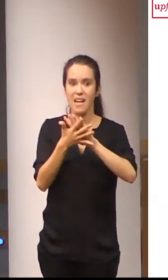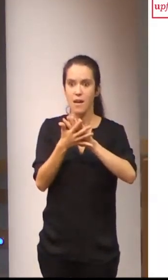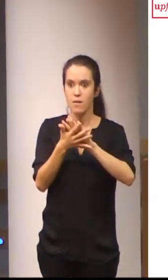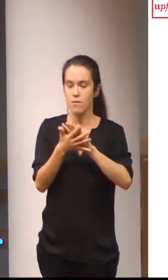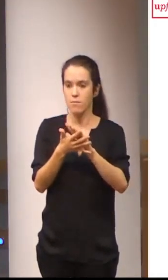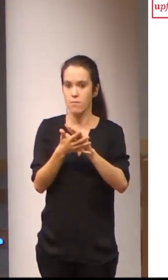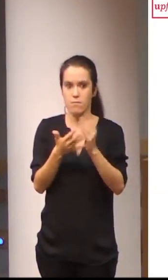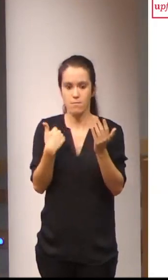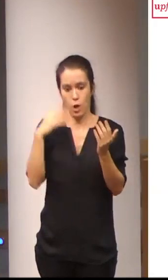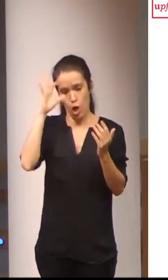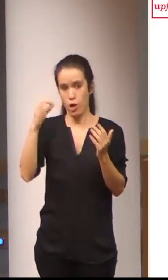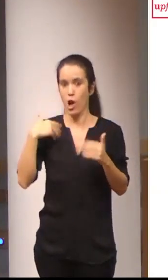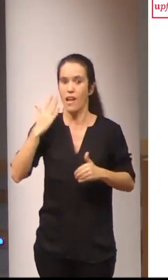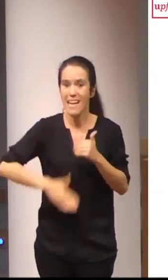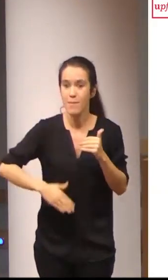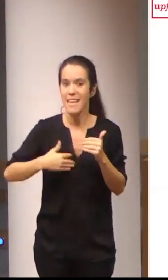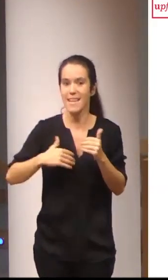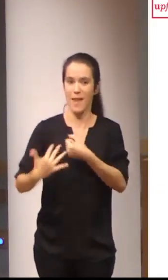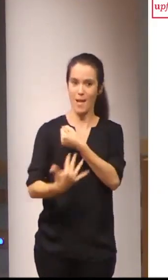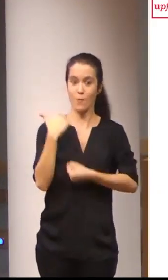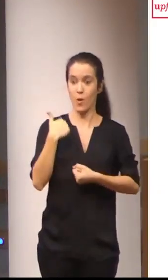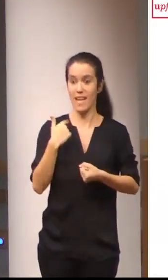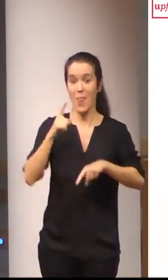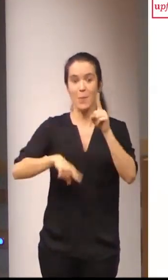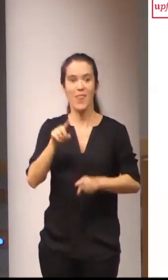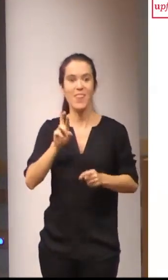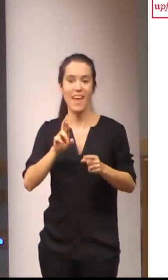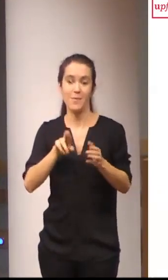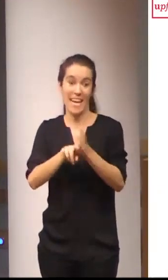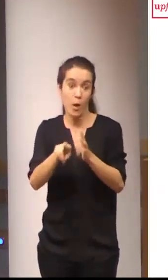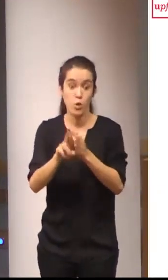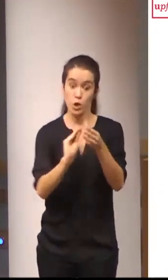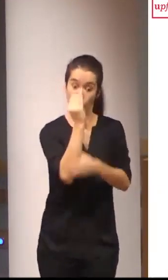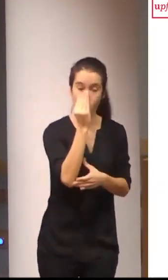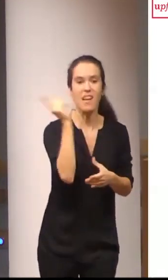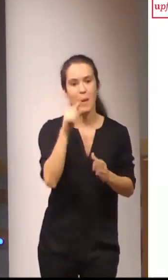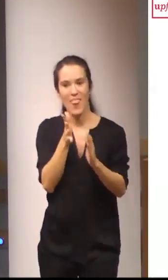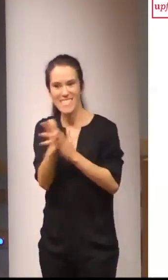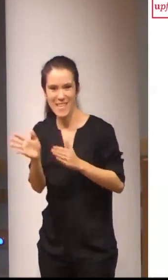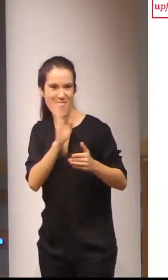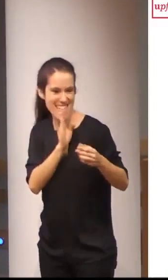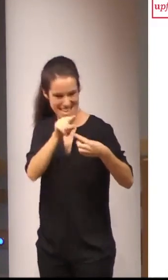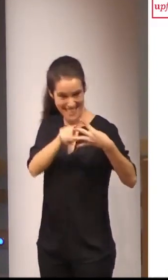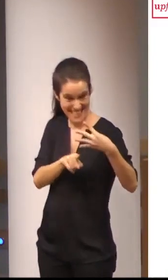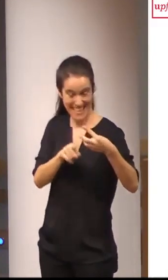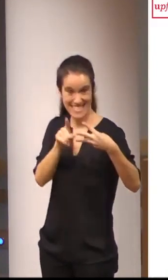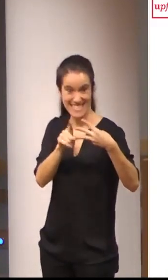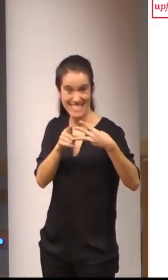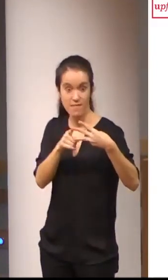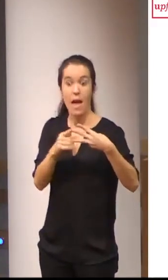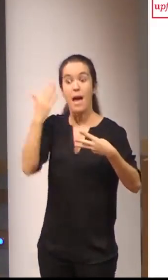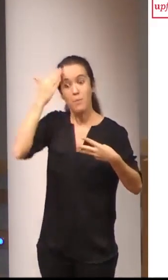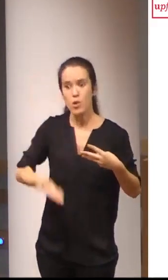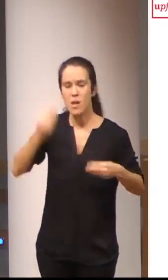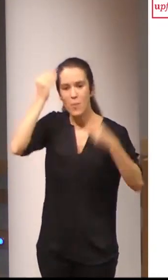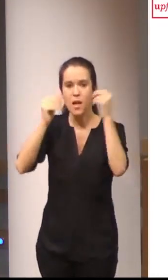condicionado y limitado por la disponibilidad de recursos documentales y descriptivos de ahí esta importancia de pensar en un modelo